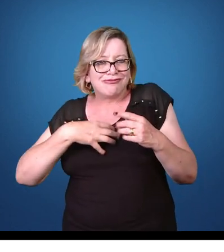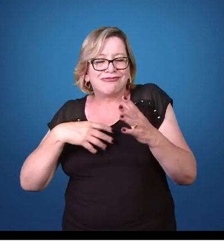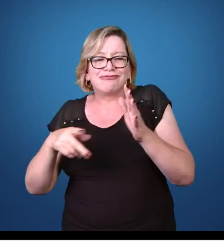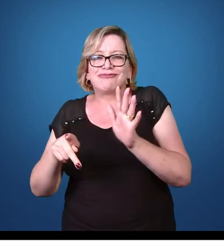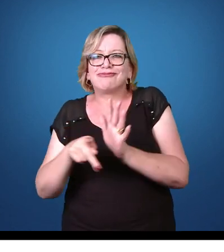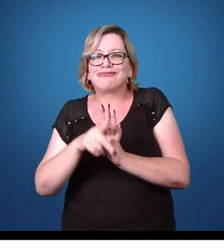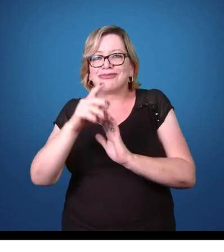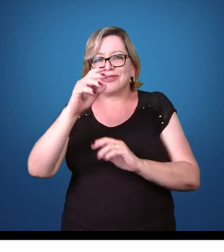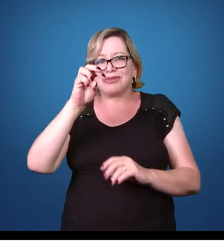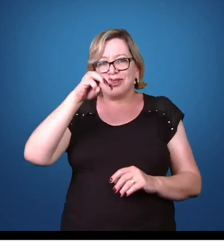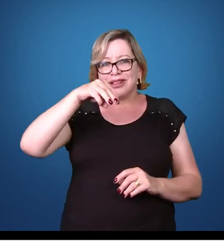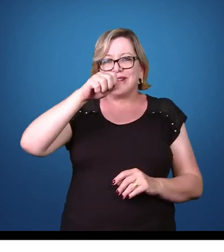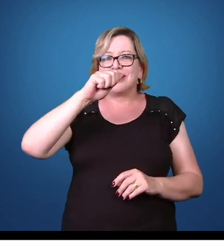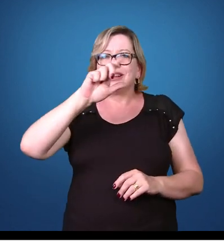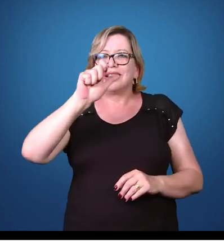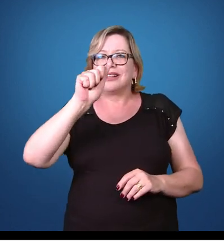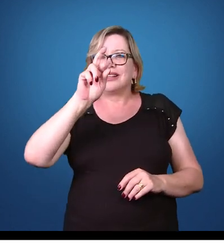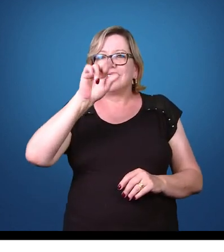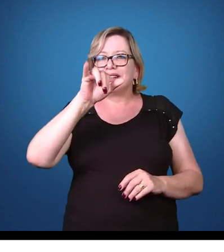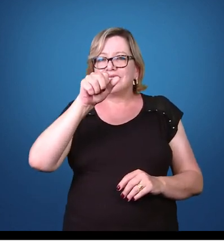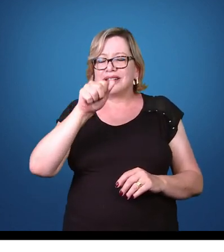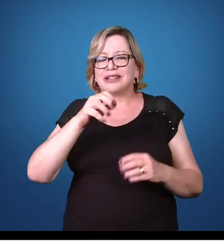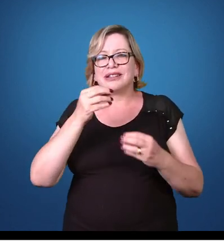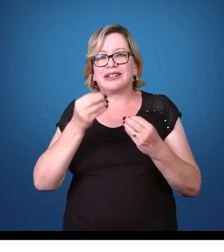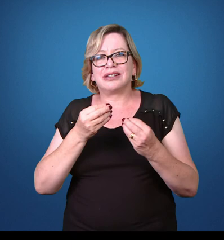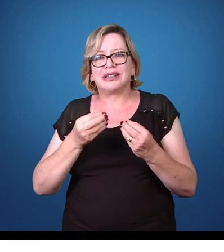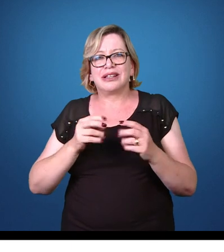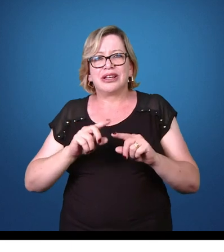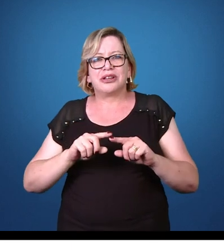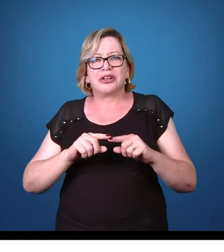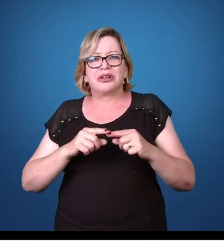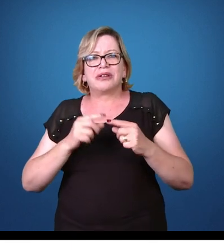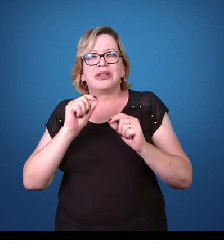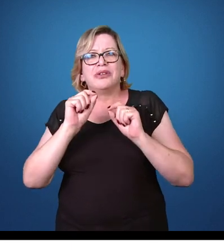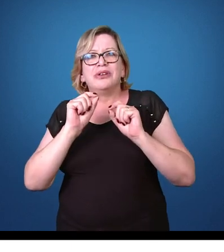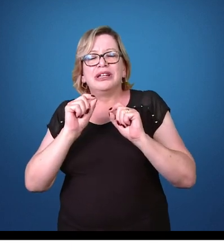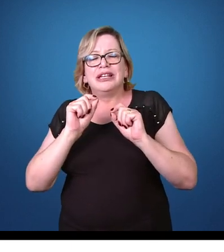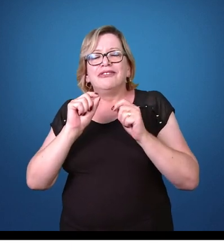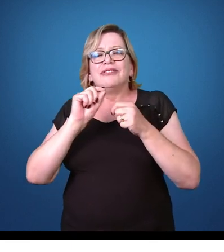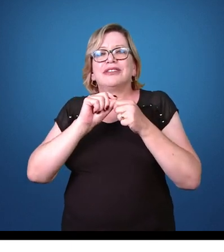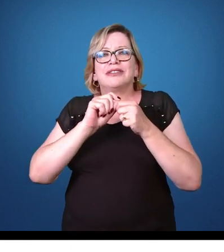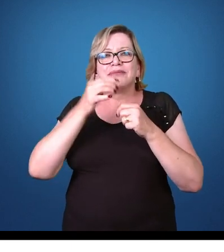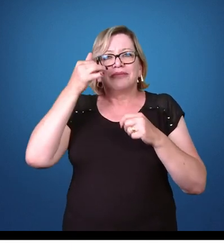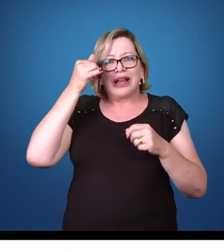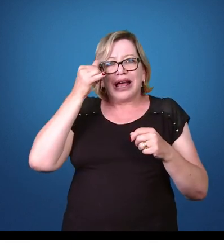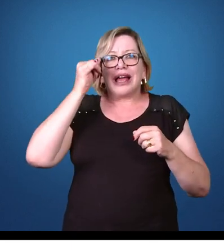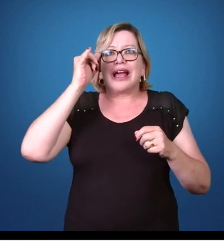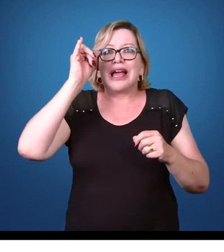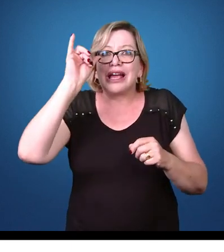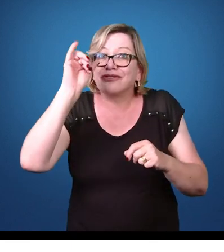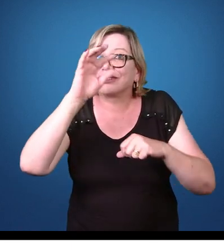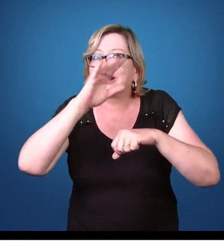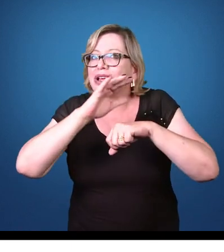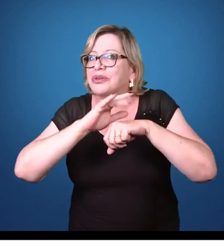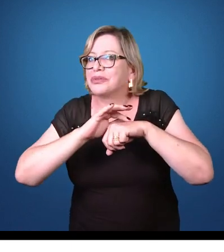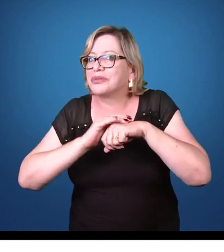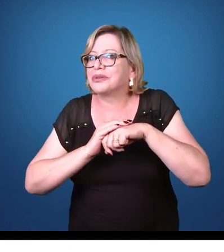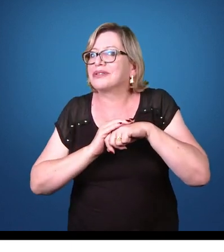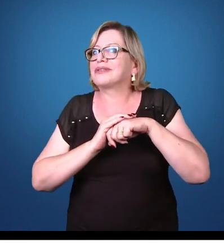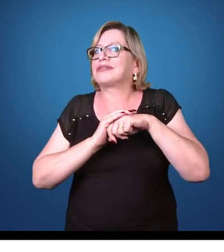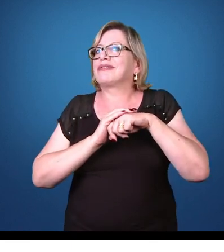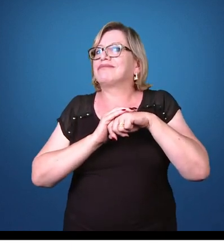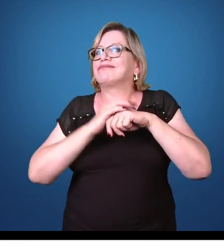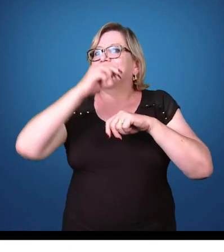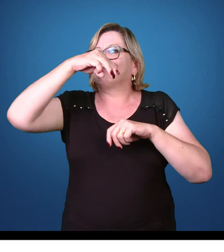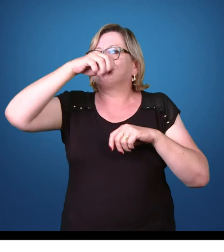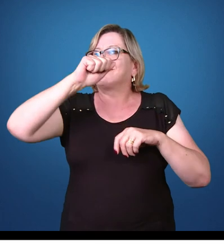relacionado ao acesso malárico que a gente comentou agora há pouco. Mas quais são as medidas profiláticas? Como combater esse tipo de